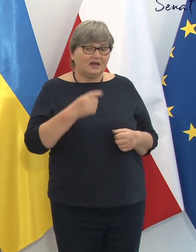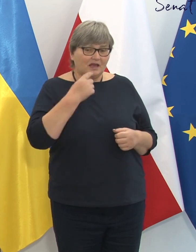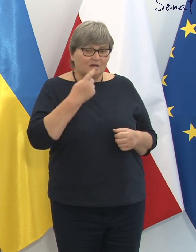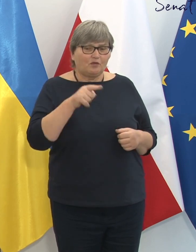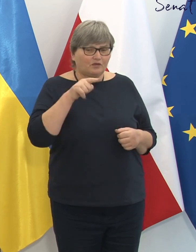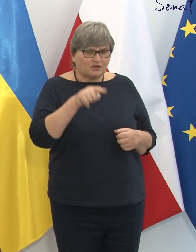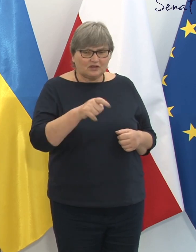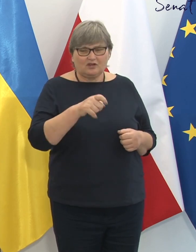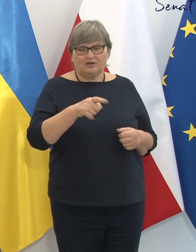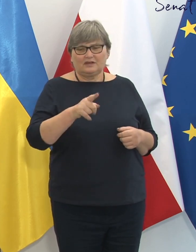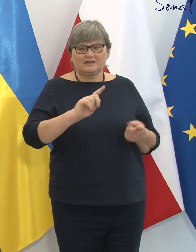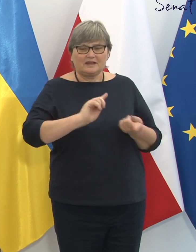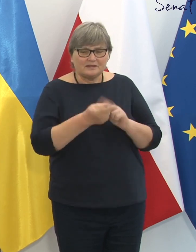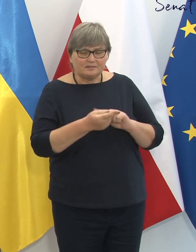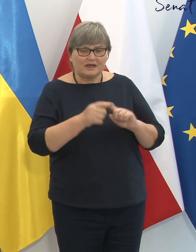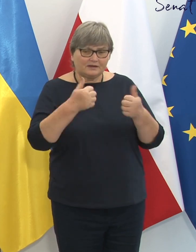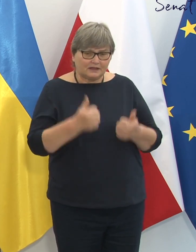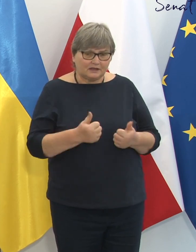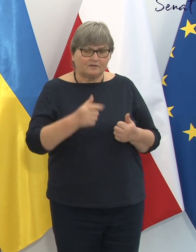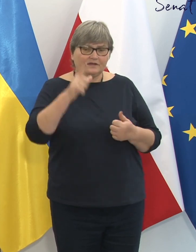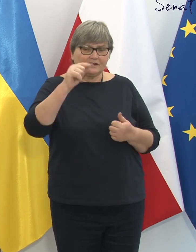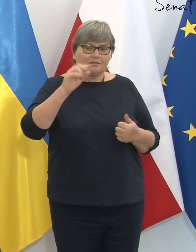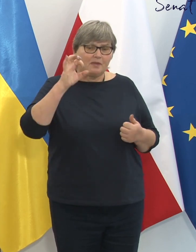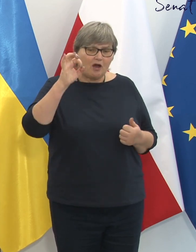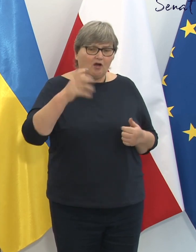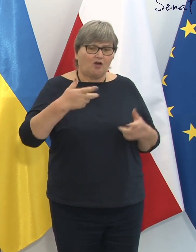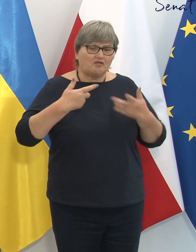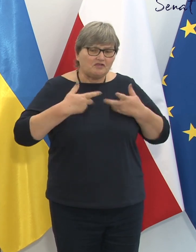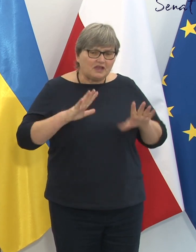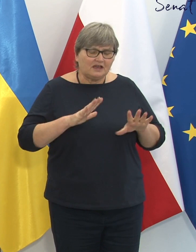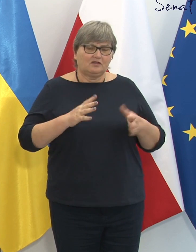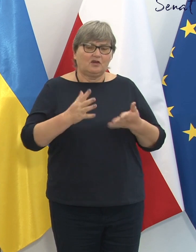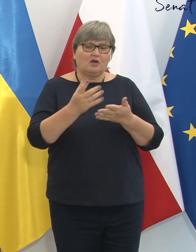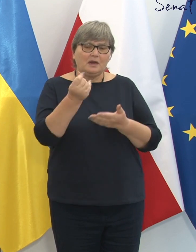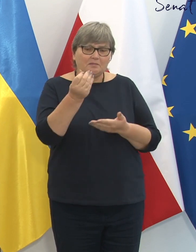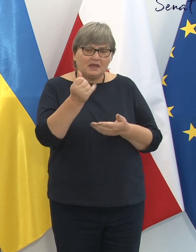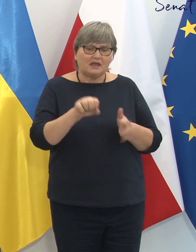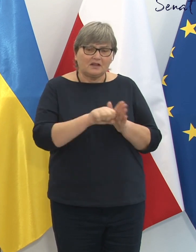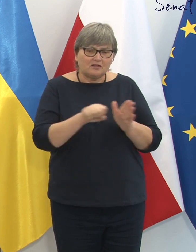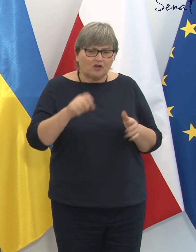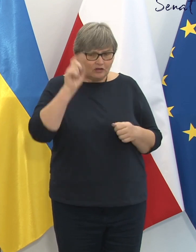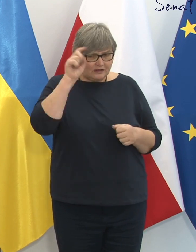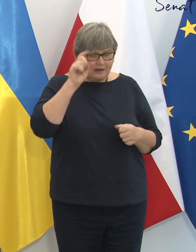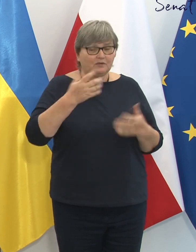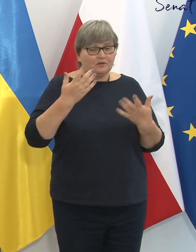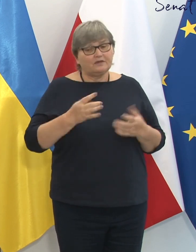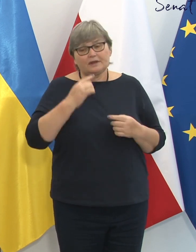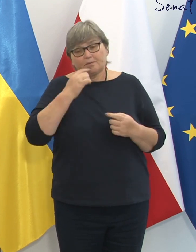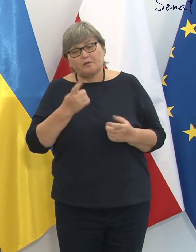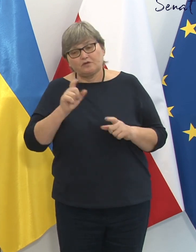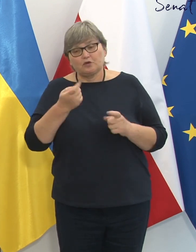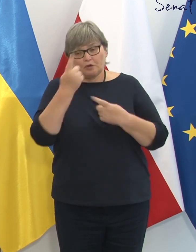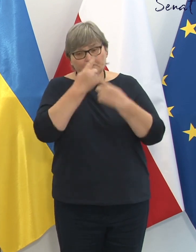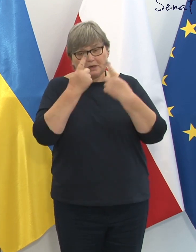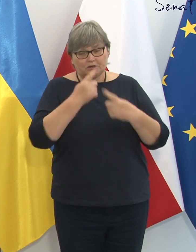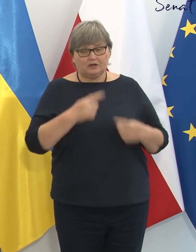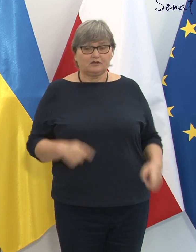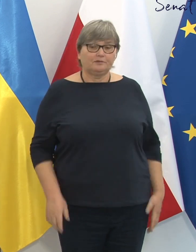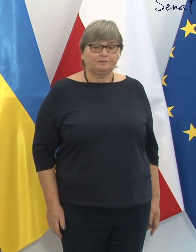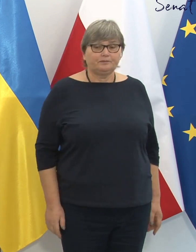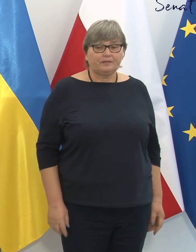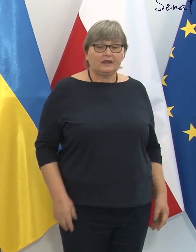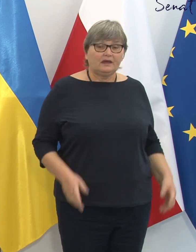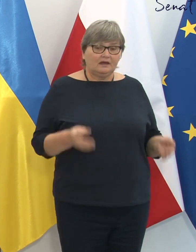niechęć do tych dorodzenia tak zwanych reparacji. Także chciałbym też pana marszałka prosić o komentarz. Wie pan,